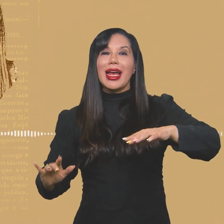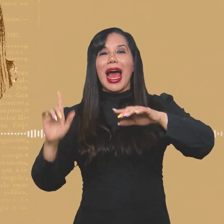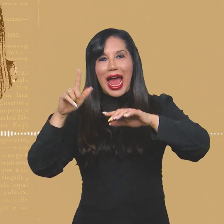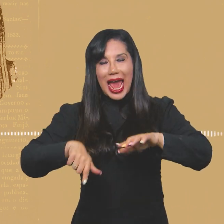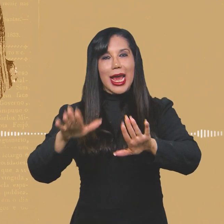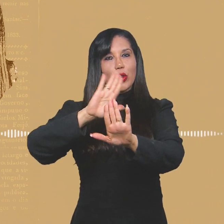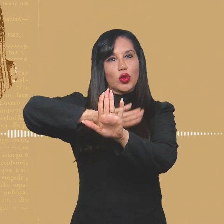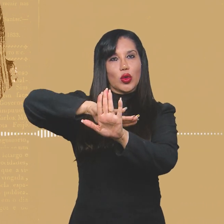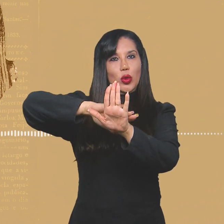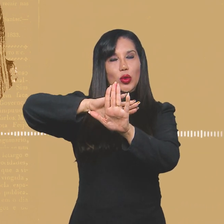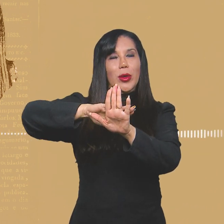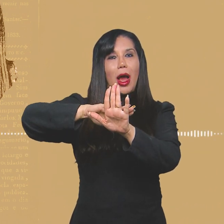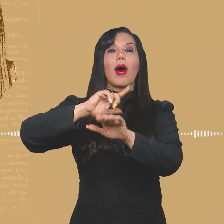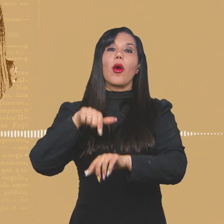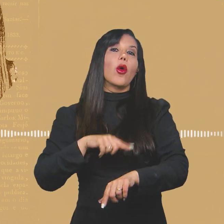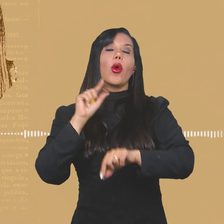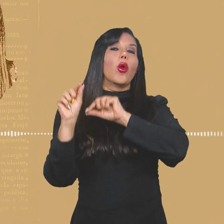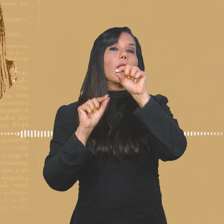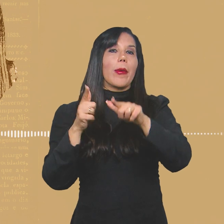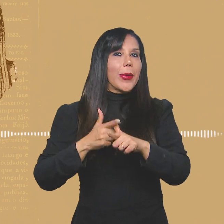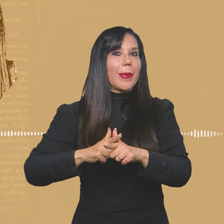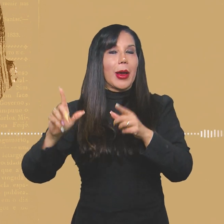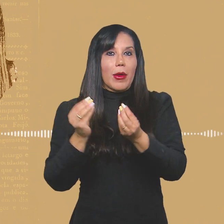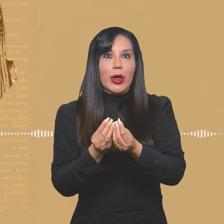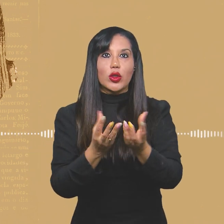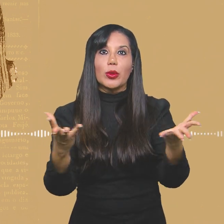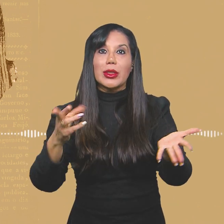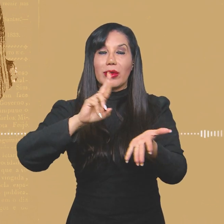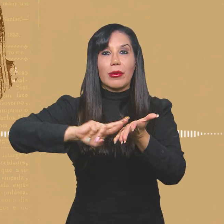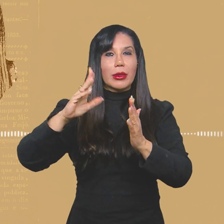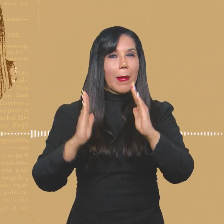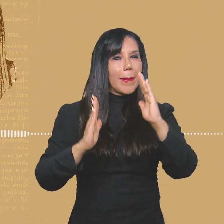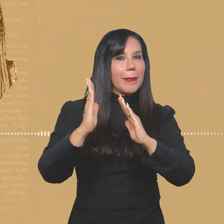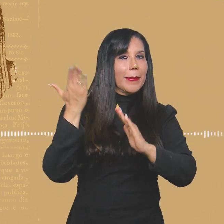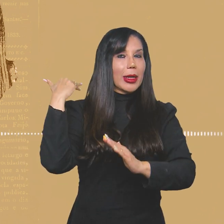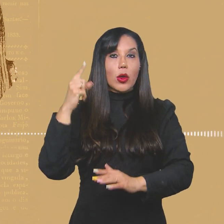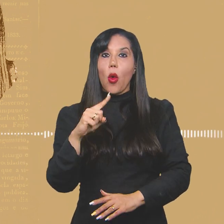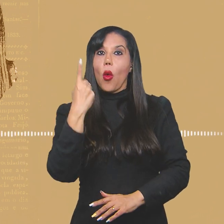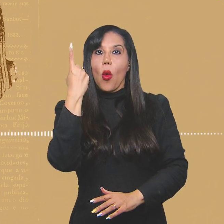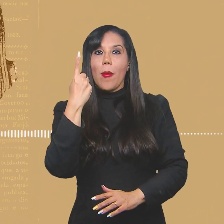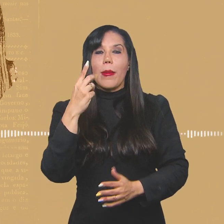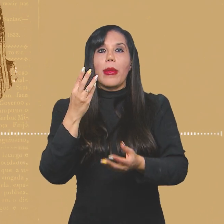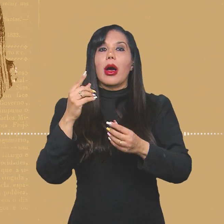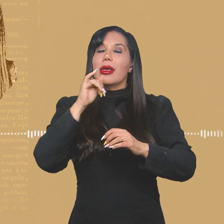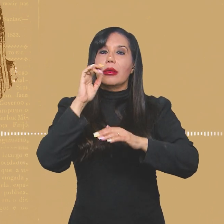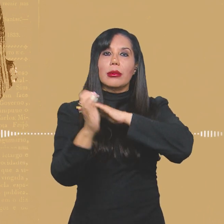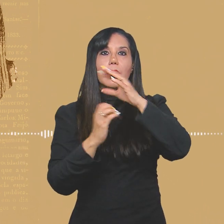nosso calcanhar de Aquiles foi a distribuição. Porque na época só tinha uma distribuidora que cobrava caríssima distribuição. E